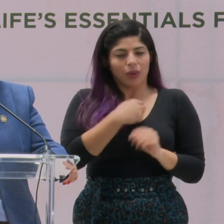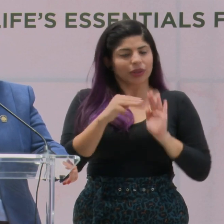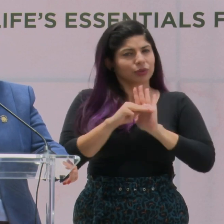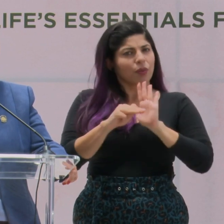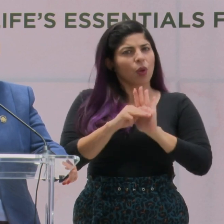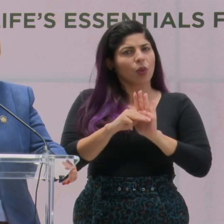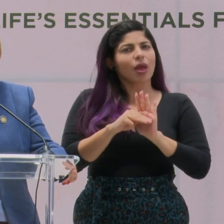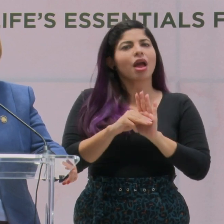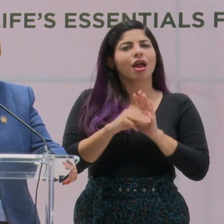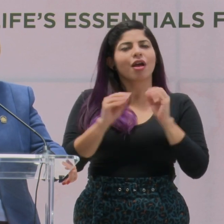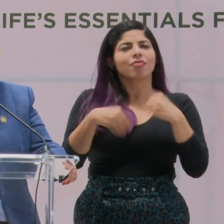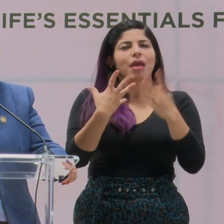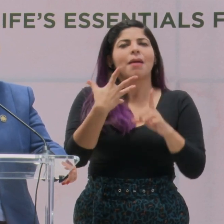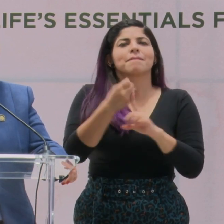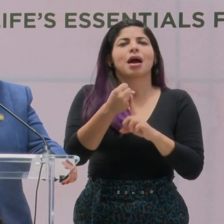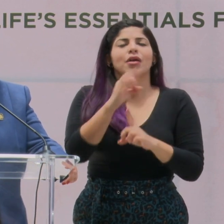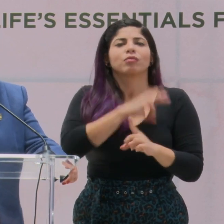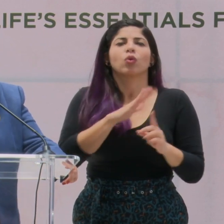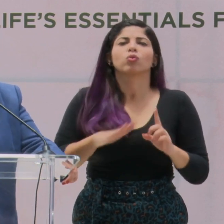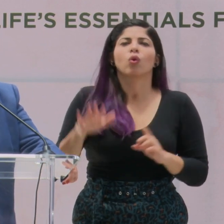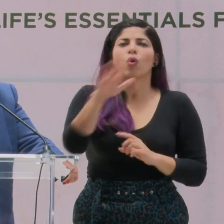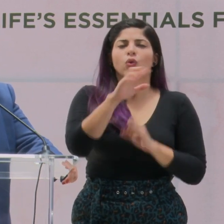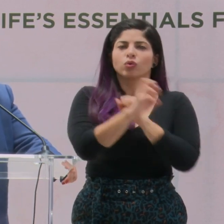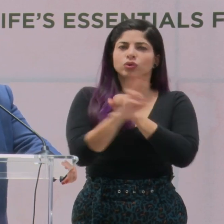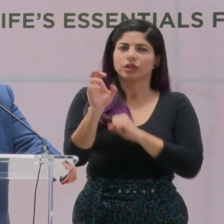impacta todo Costa Rica.